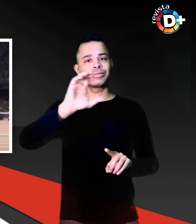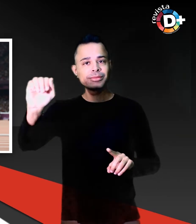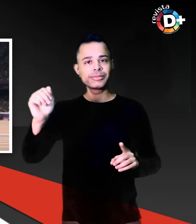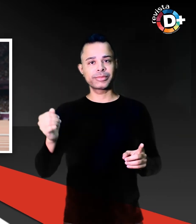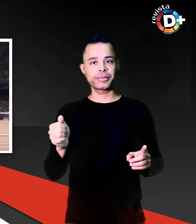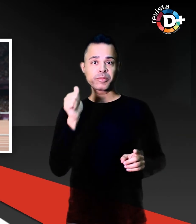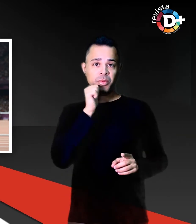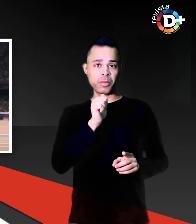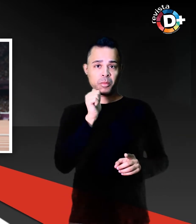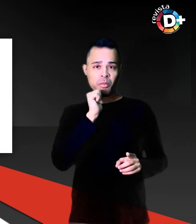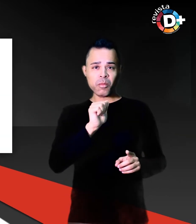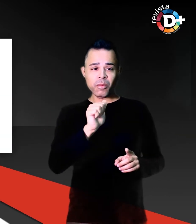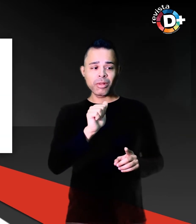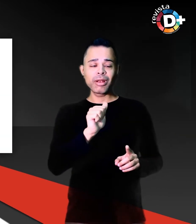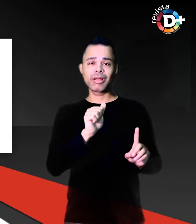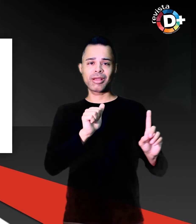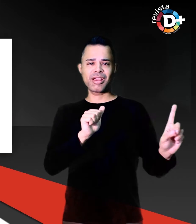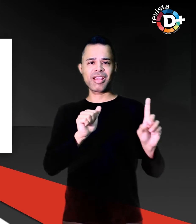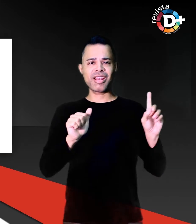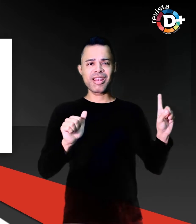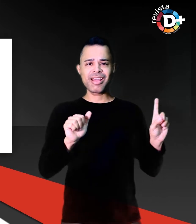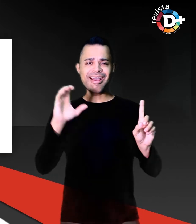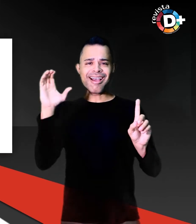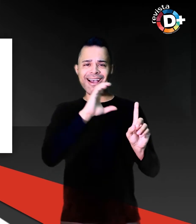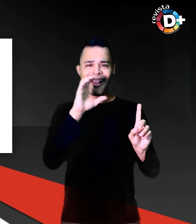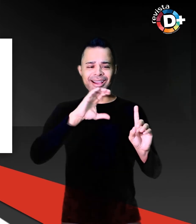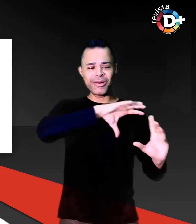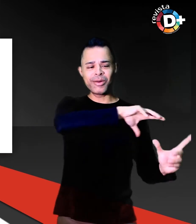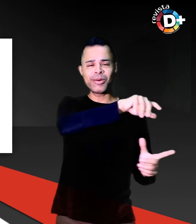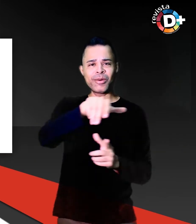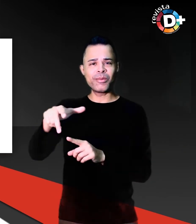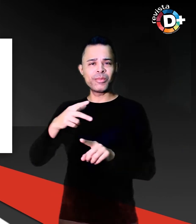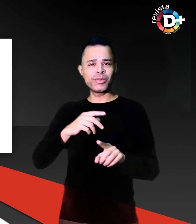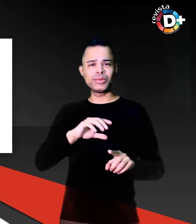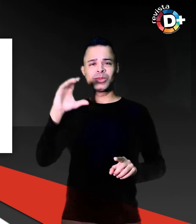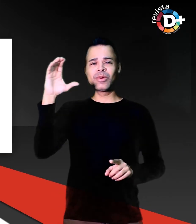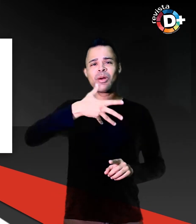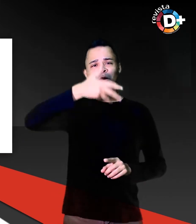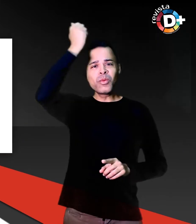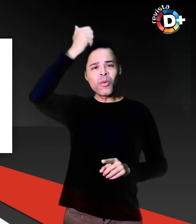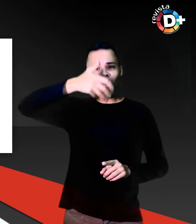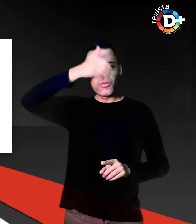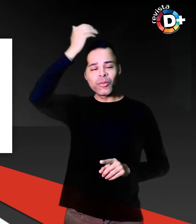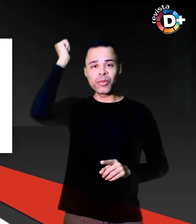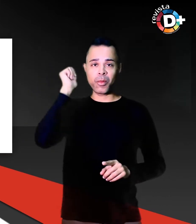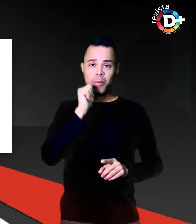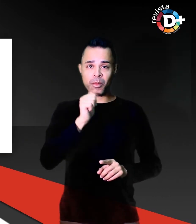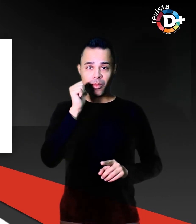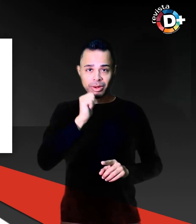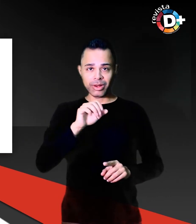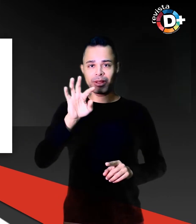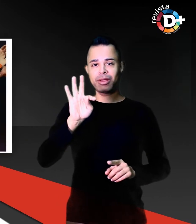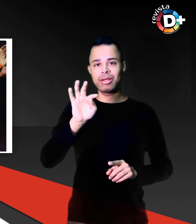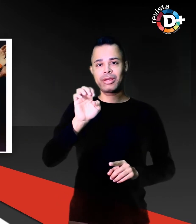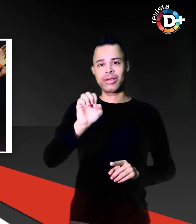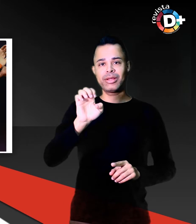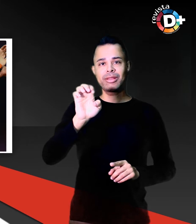Teresinha Guilhermina, cega, psicóloga e dona dos prendedores de cabelo mais brilhantes da pista,